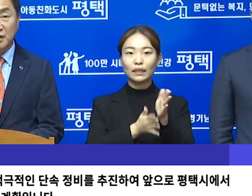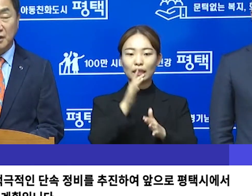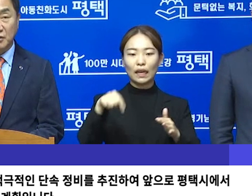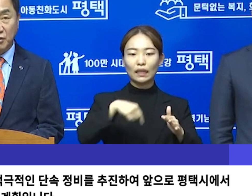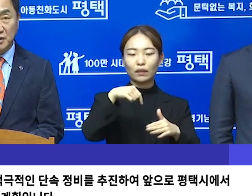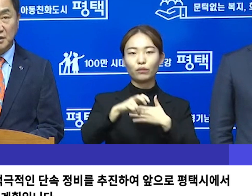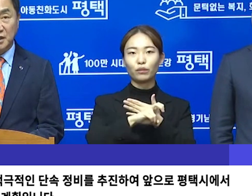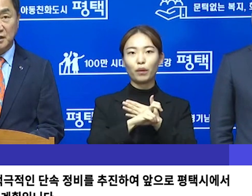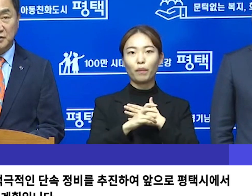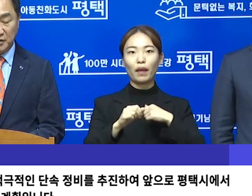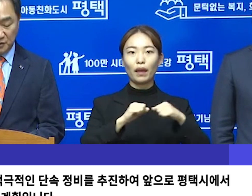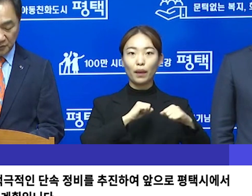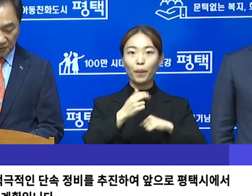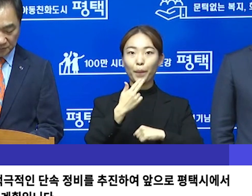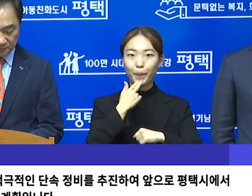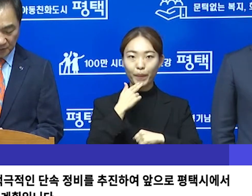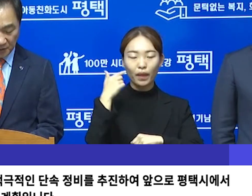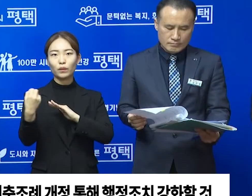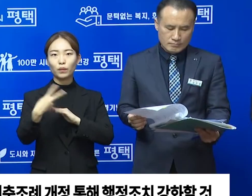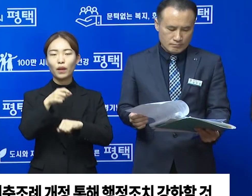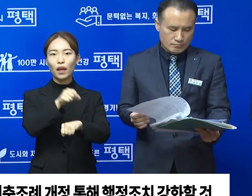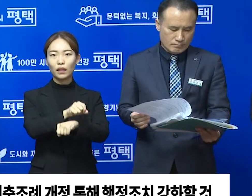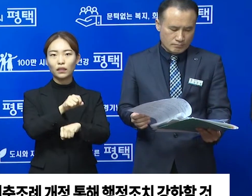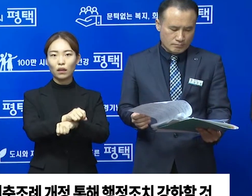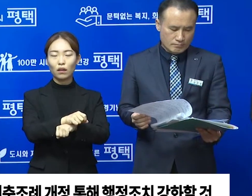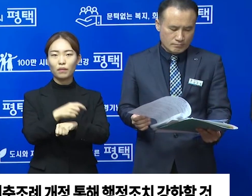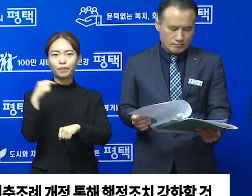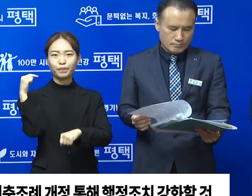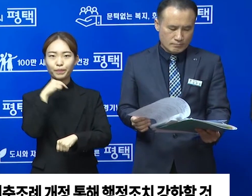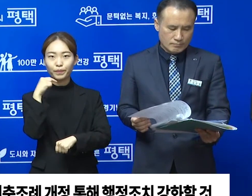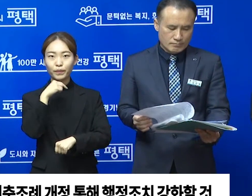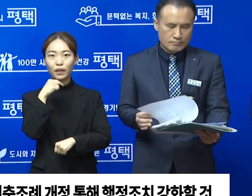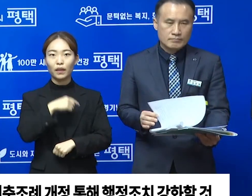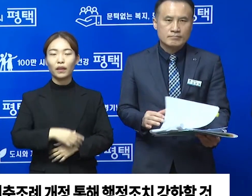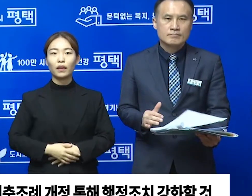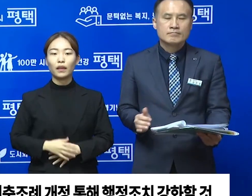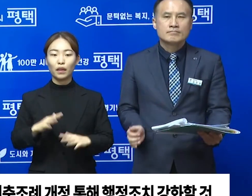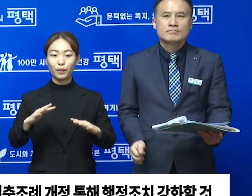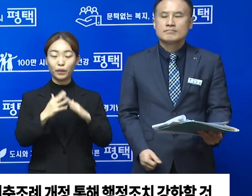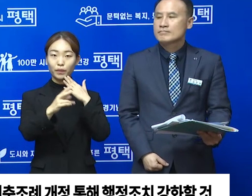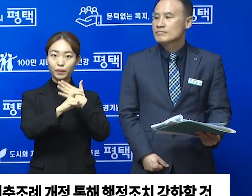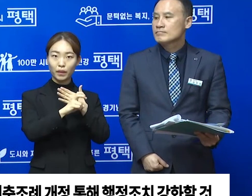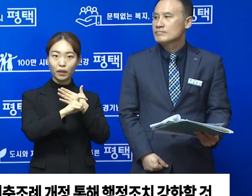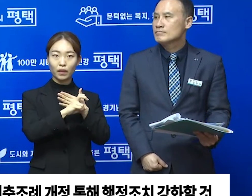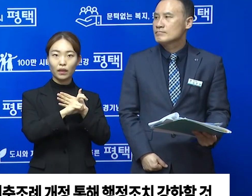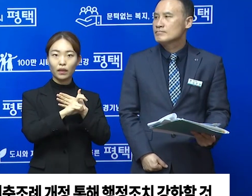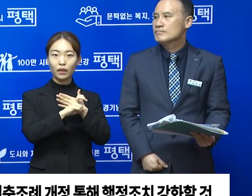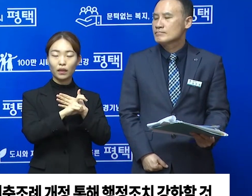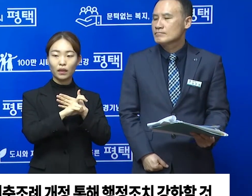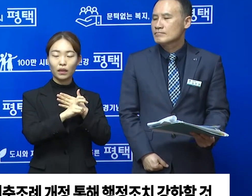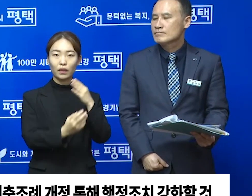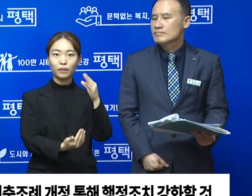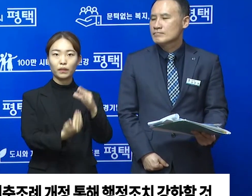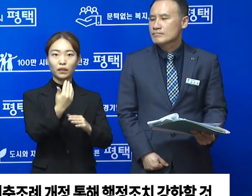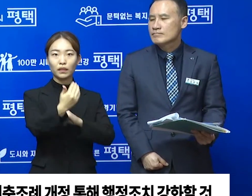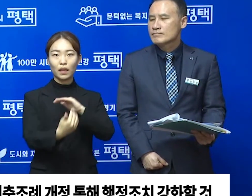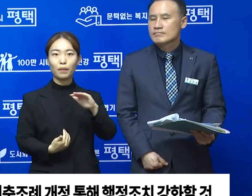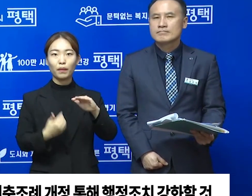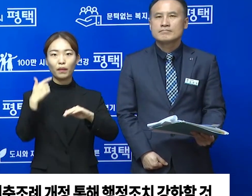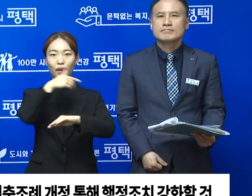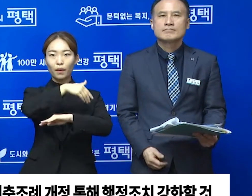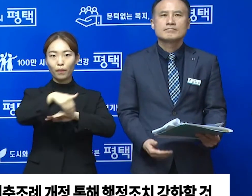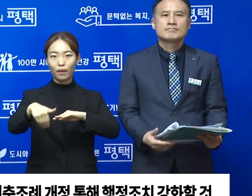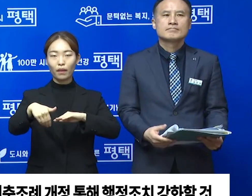철저히 관리해 나갈 계획입니다. 우선 시는 불법 건축물에 대한 대응책으로 건축조례 개정을